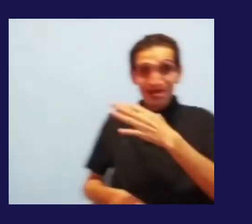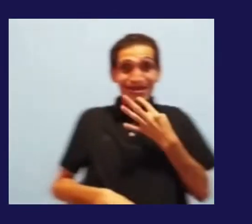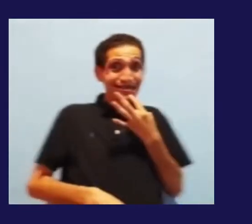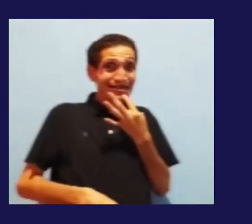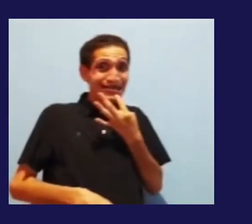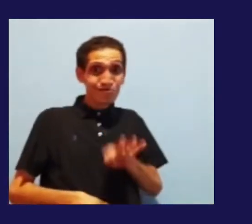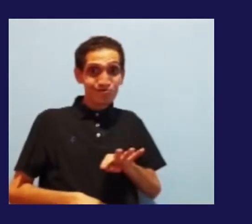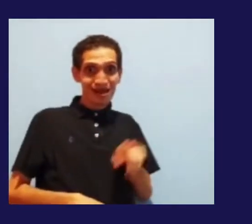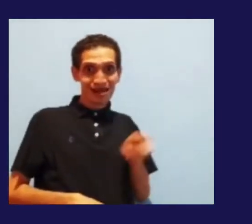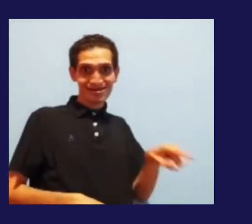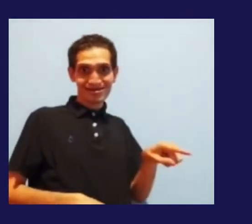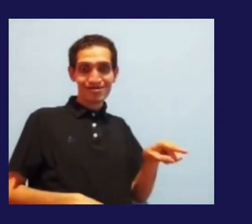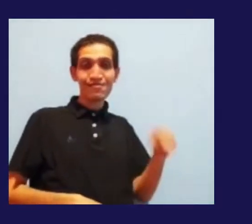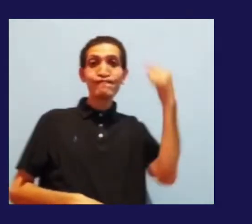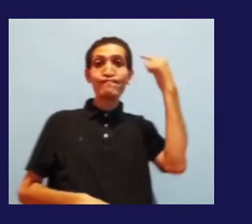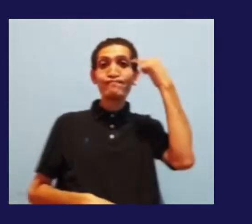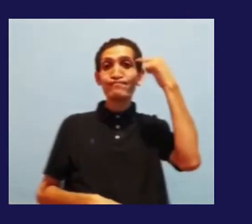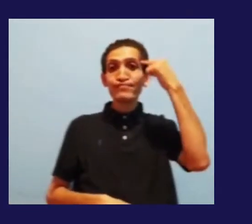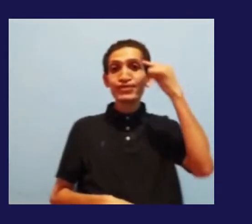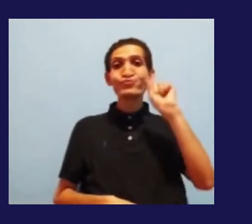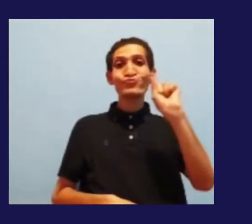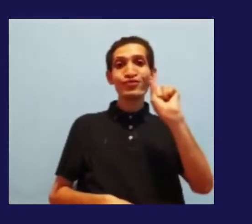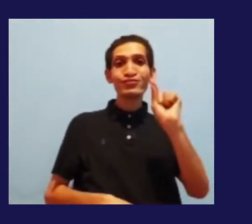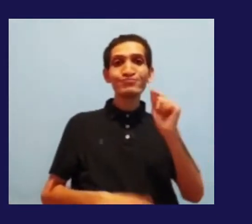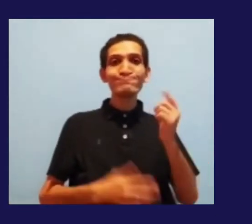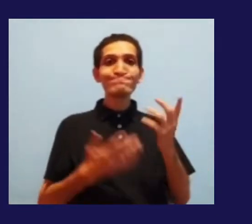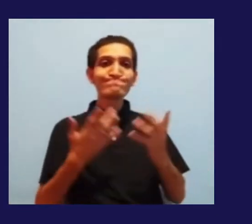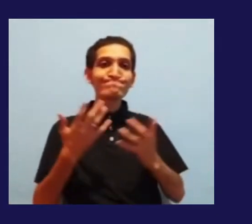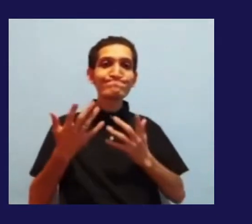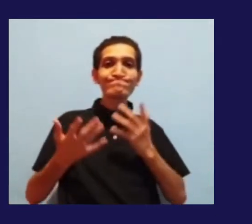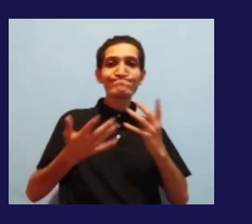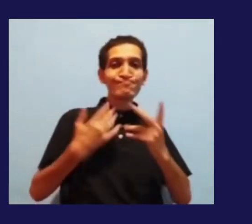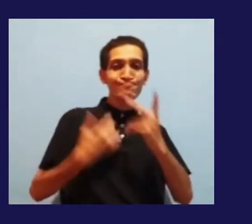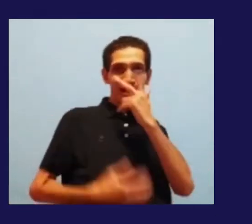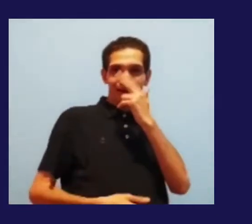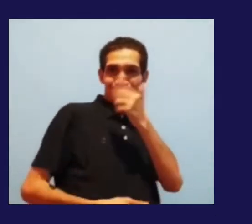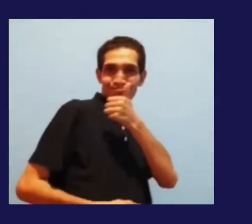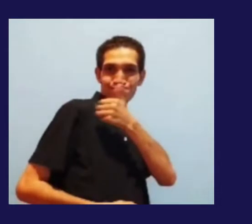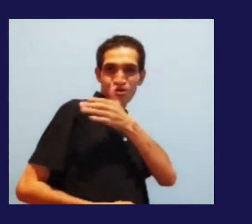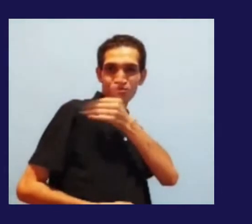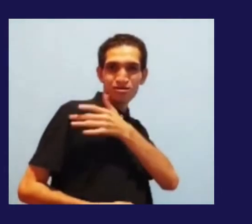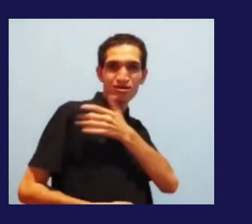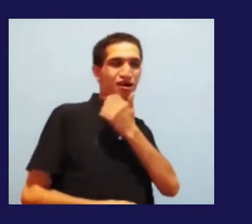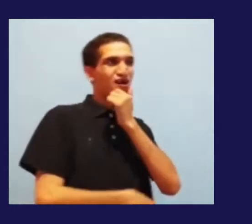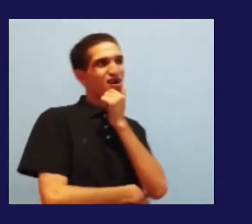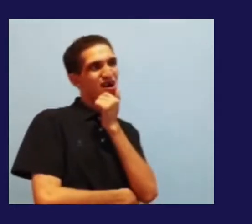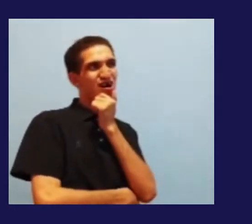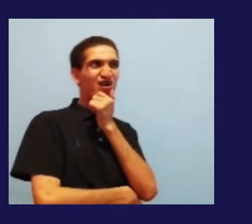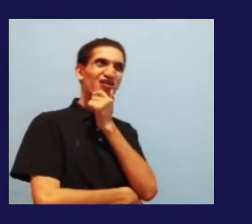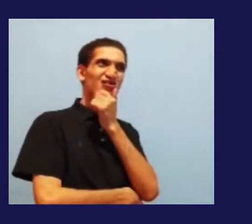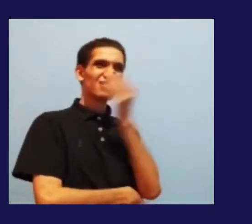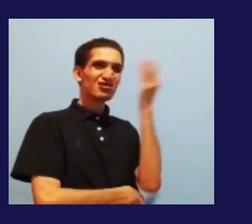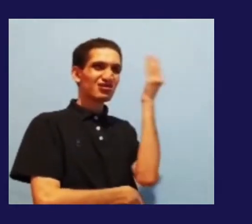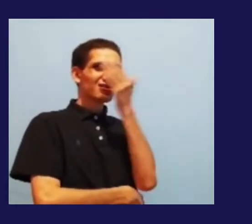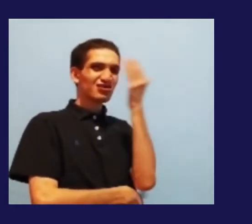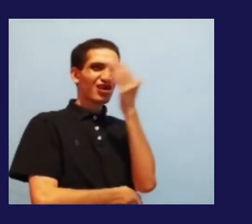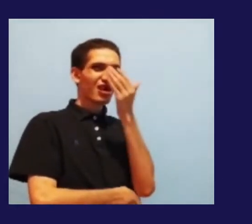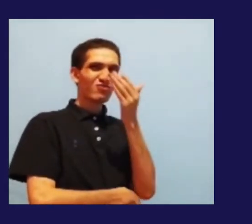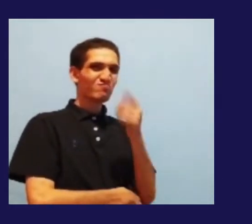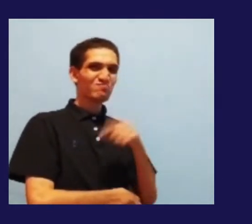tirar conclusões erradas, né? Por exemplo, ah, mas como que o cego vai utilizar o computador?